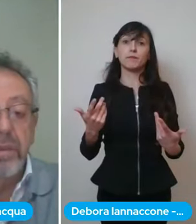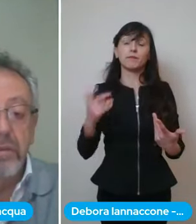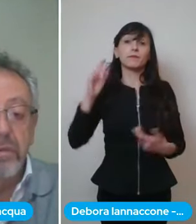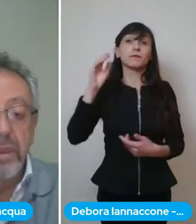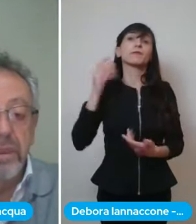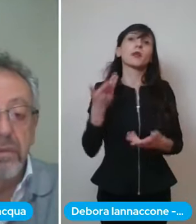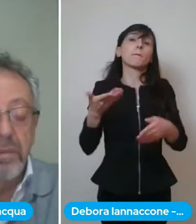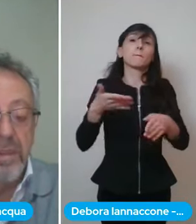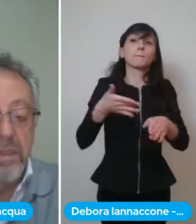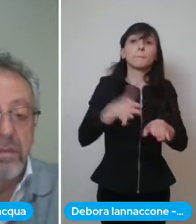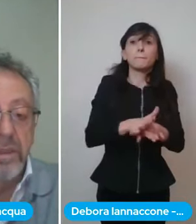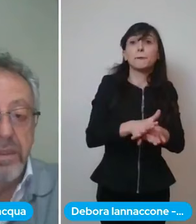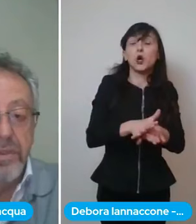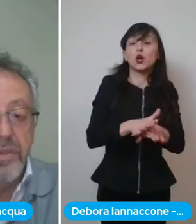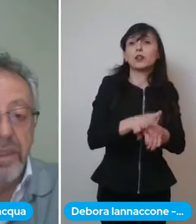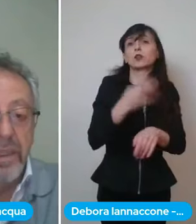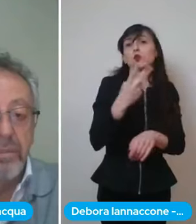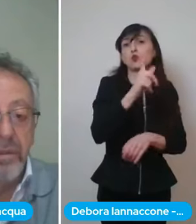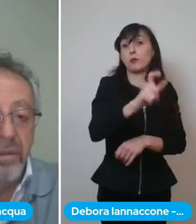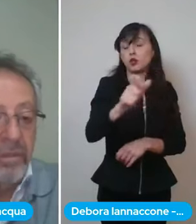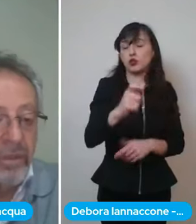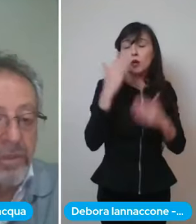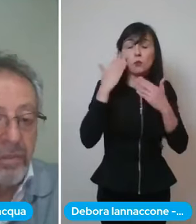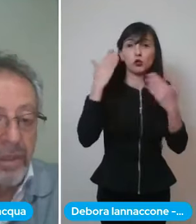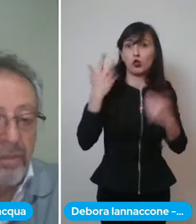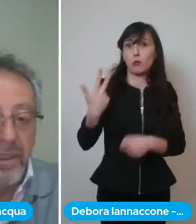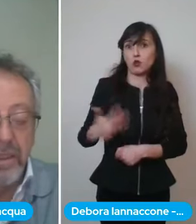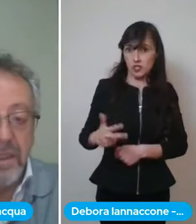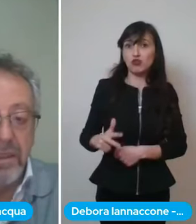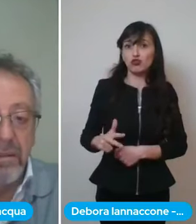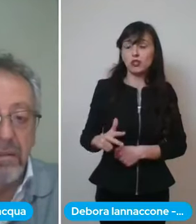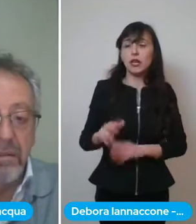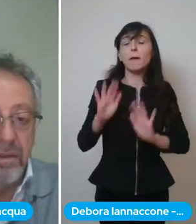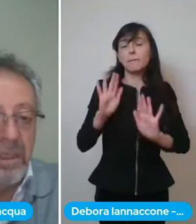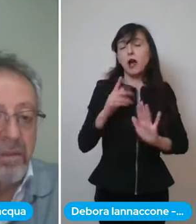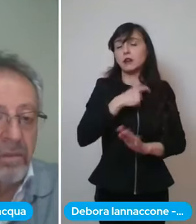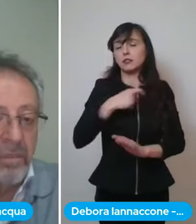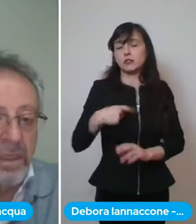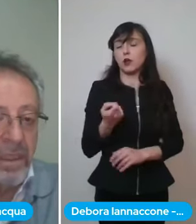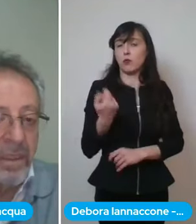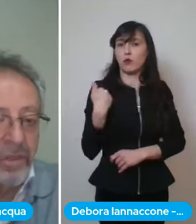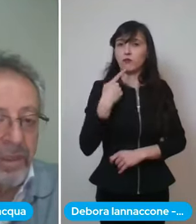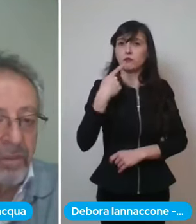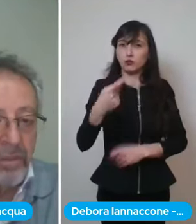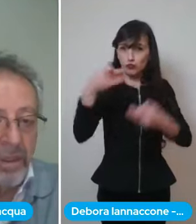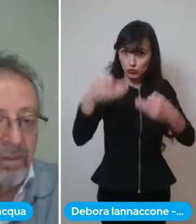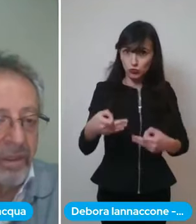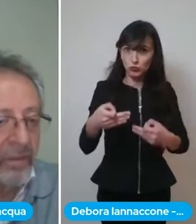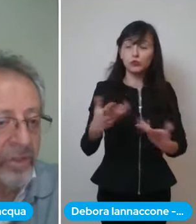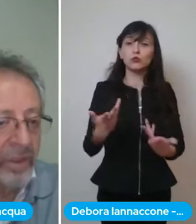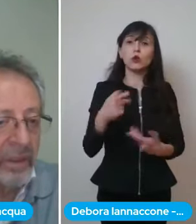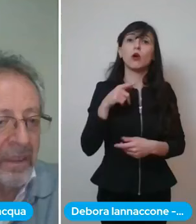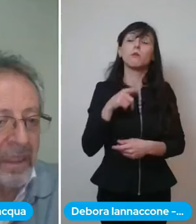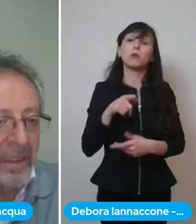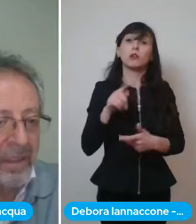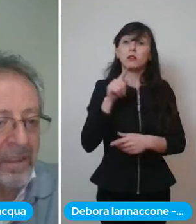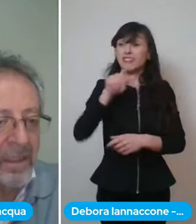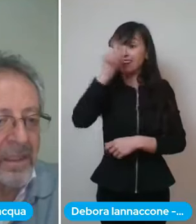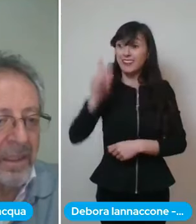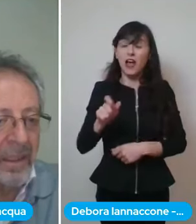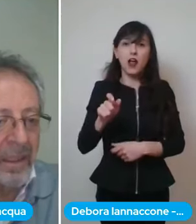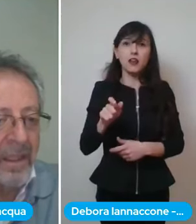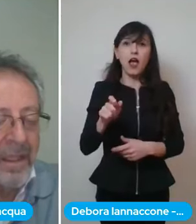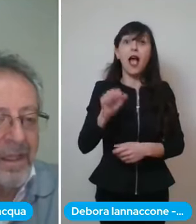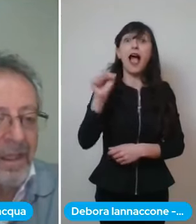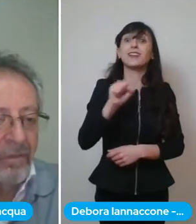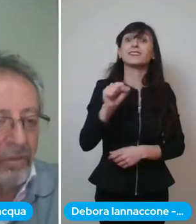purtroppo di due persone in sicilia però come diceva prima il sindaco sono stati somministrati circa un milione di vaccini in italia d'astra